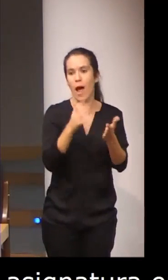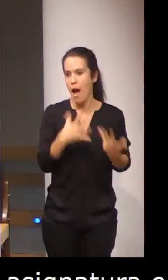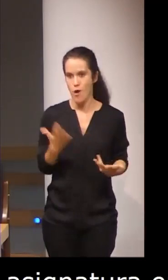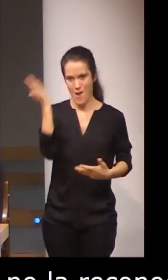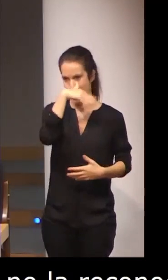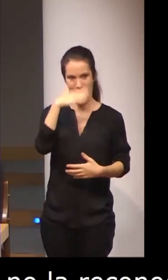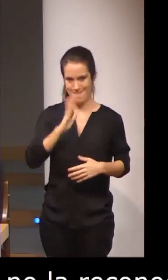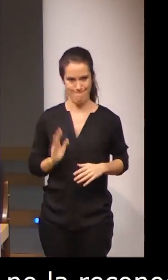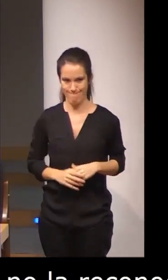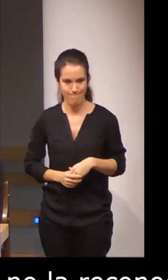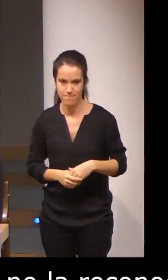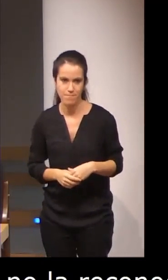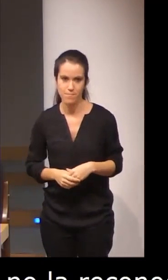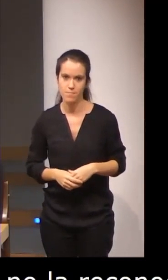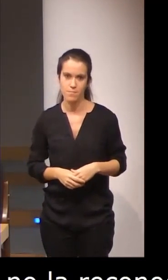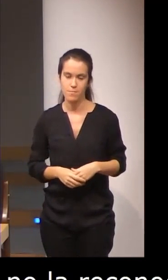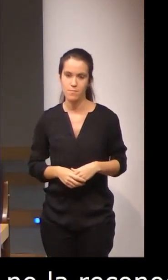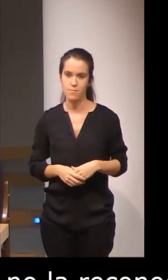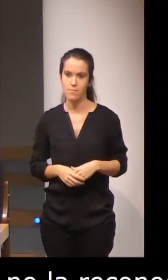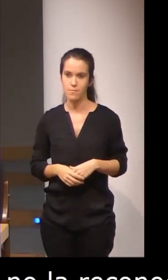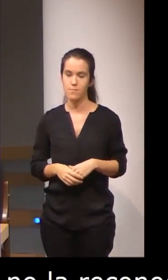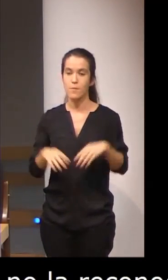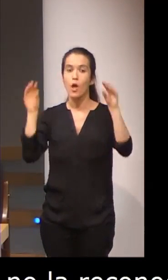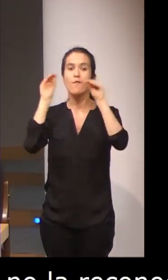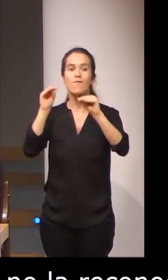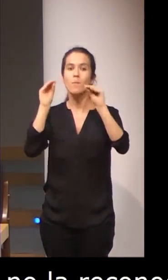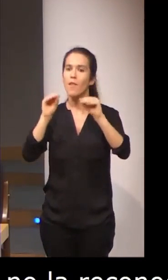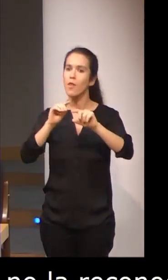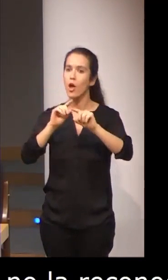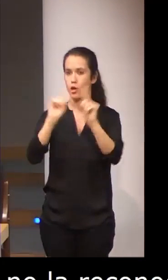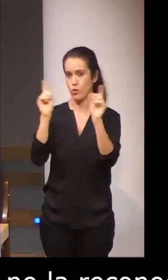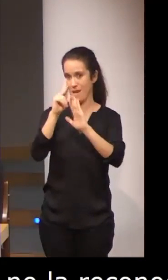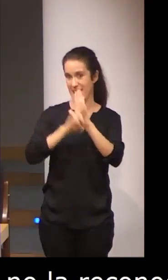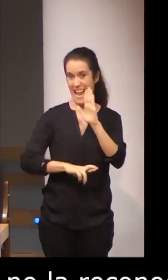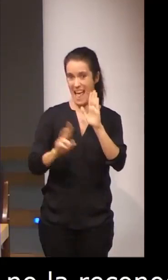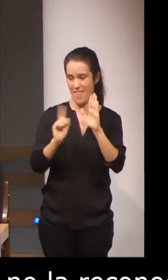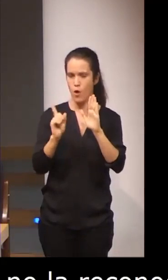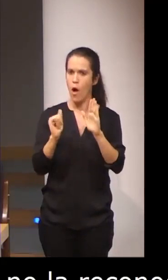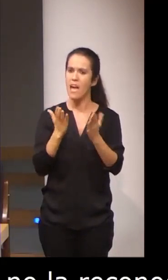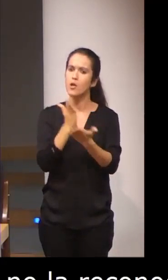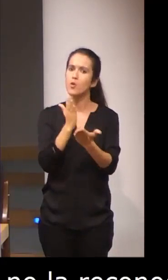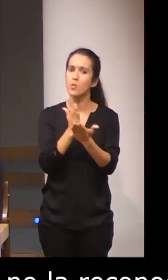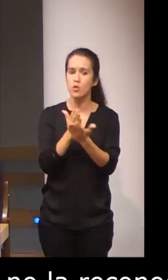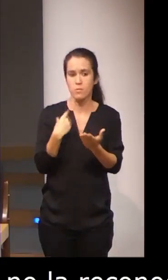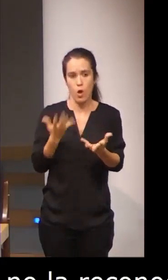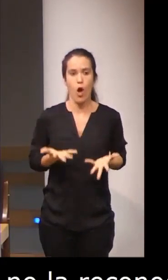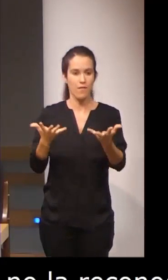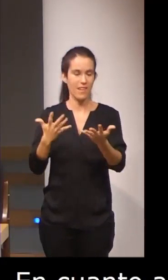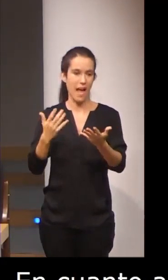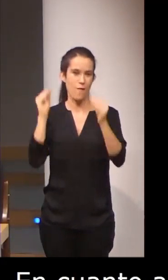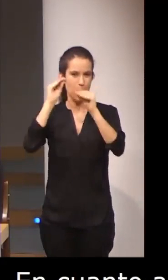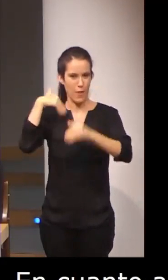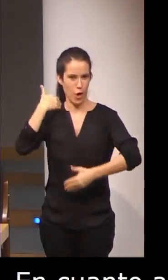En cuanto a la formación no arreglada, dirigimos cursos dentro de la oferta de formación continua